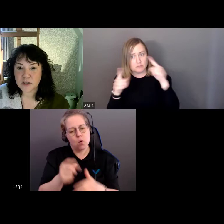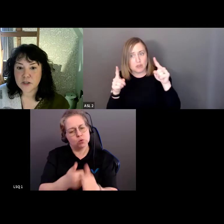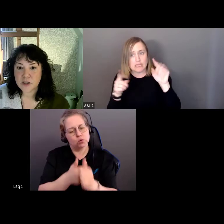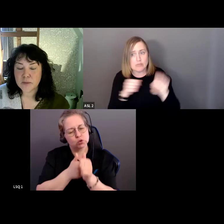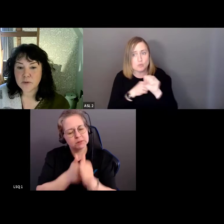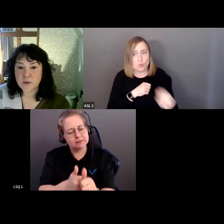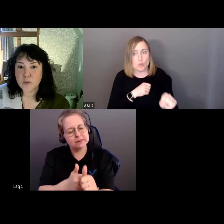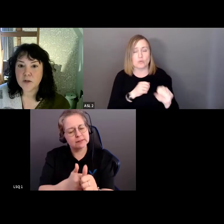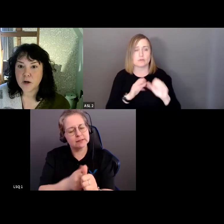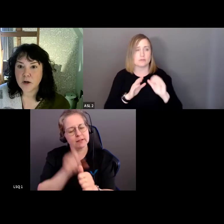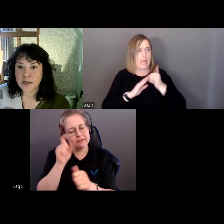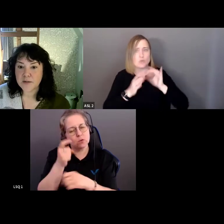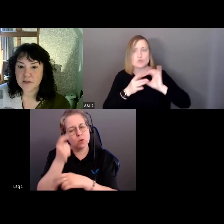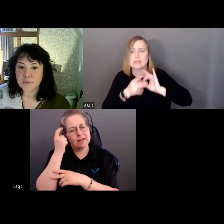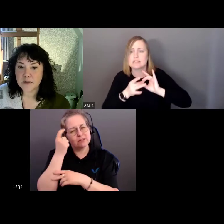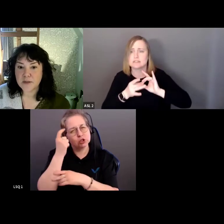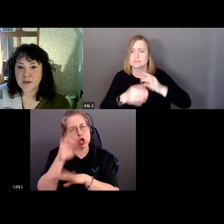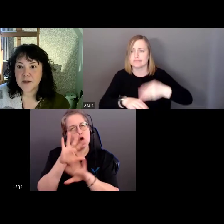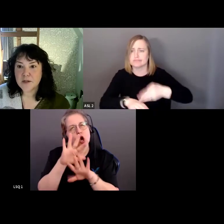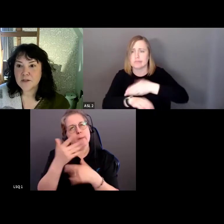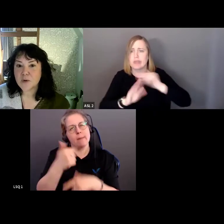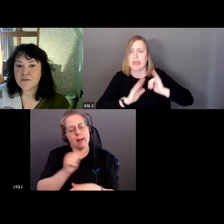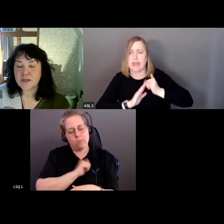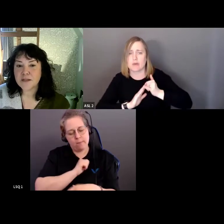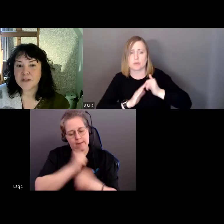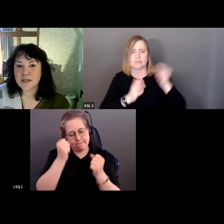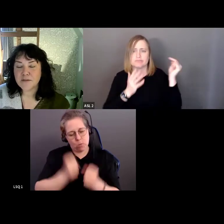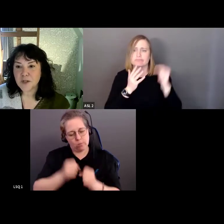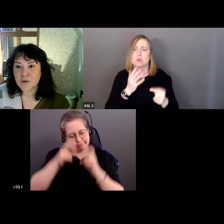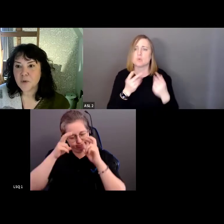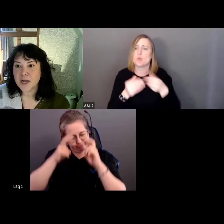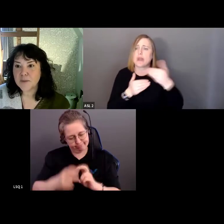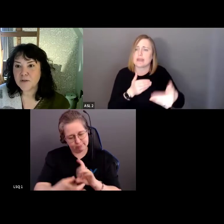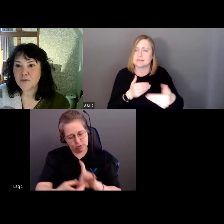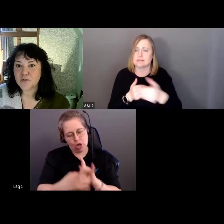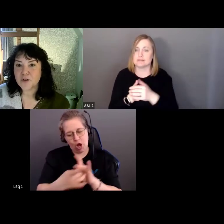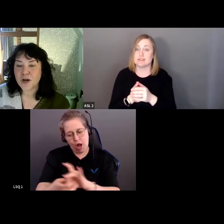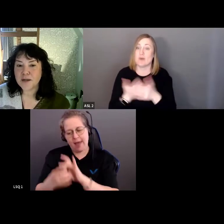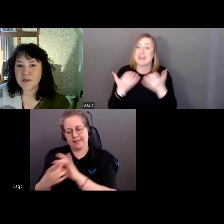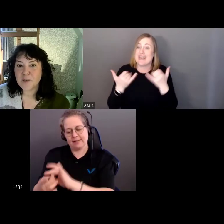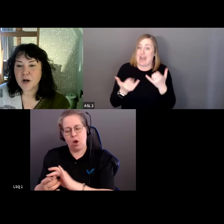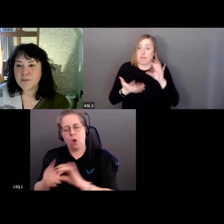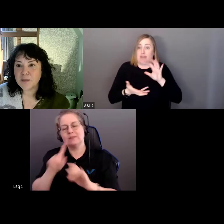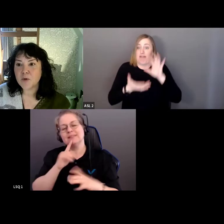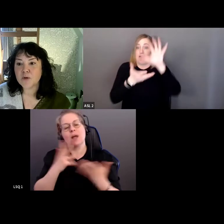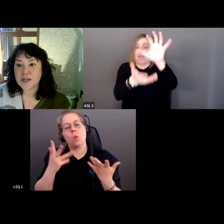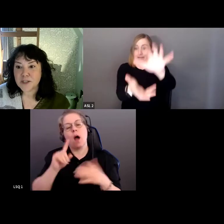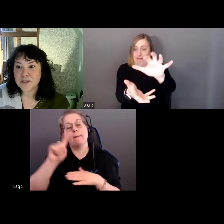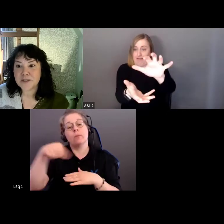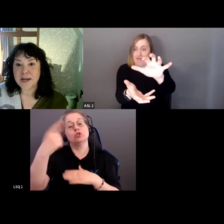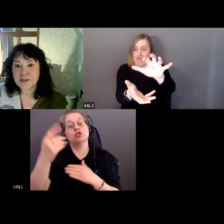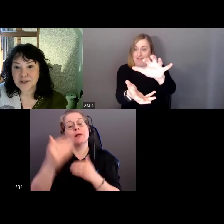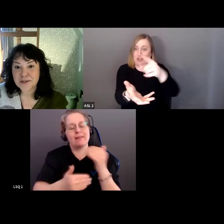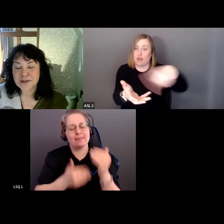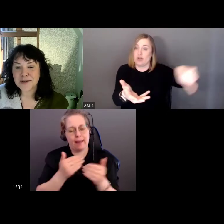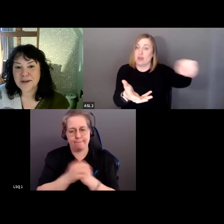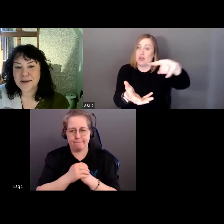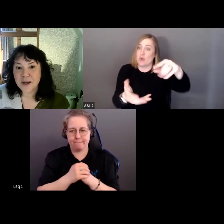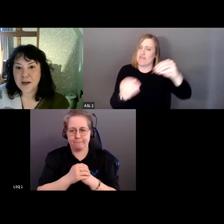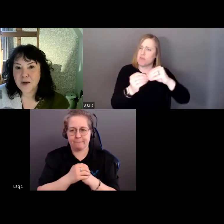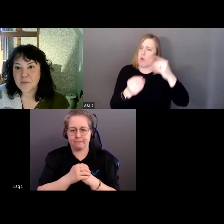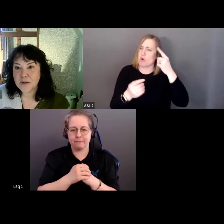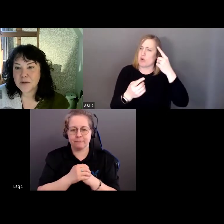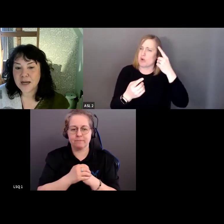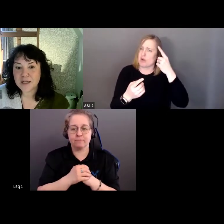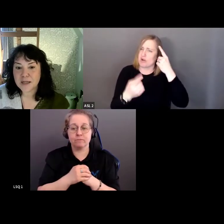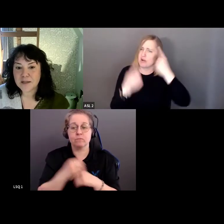Demandez-vous comment on peut continuer à approfondir les relations. Quelles sont les étapes suivantes? Bon, en fait, je vous ai